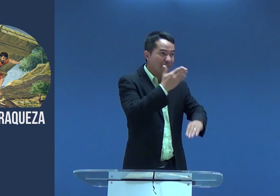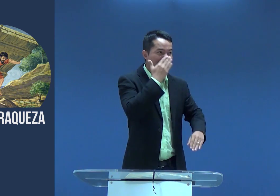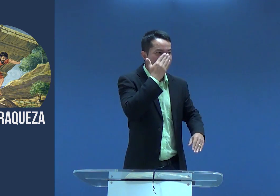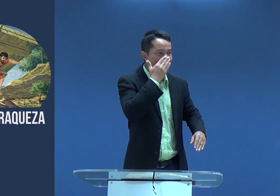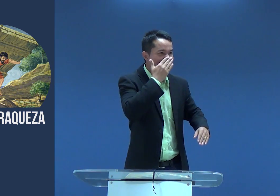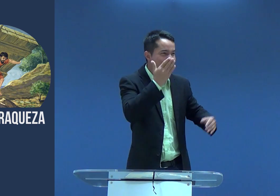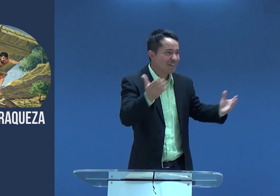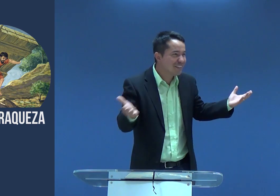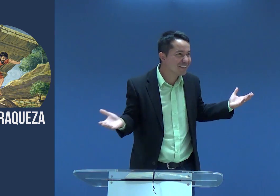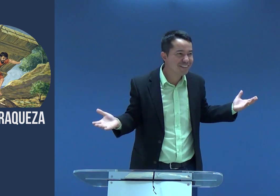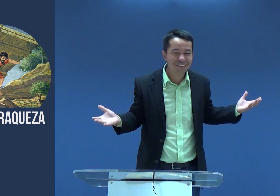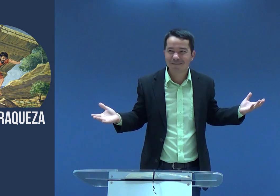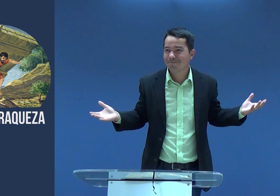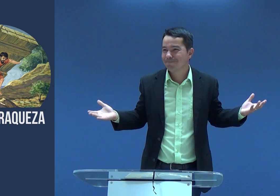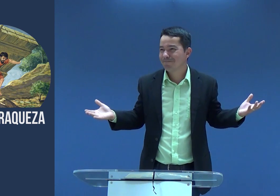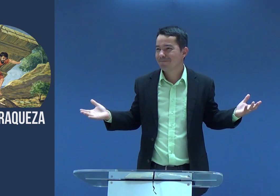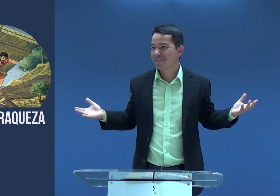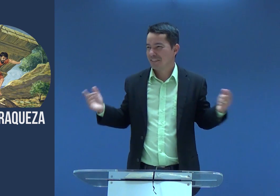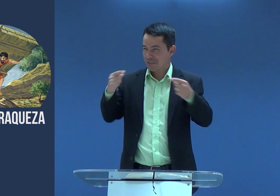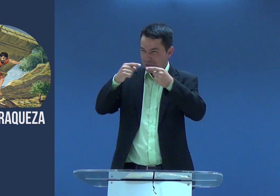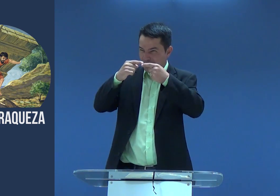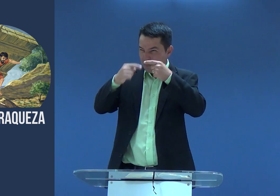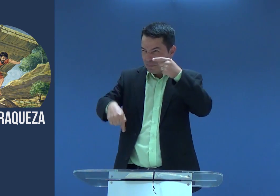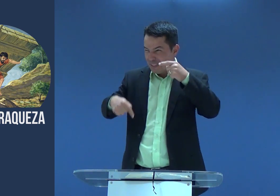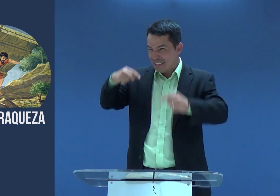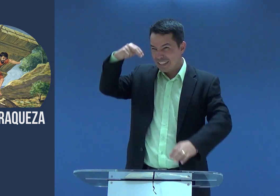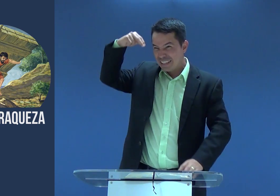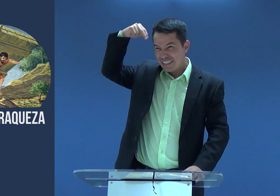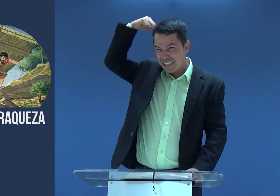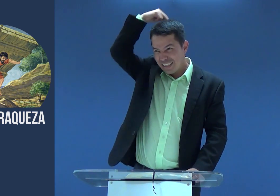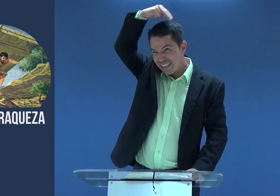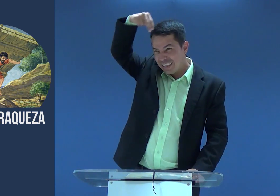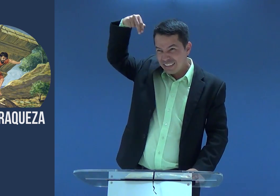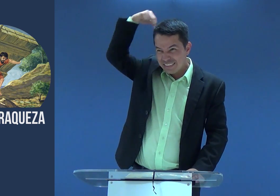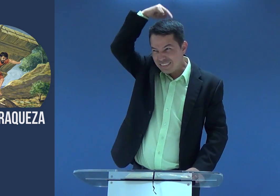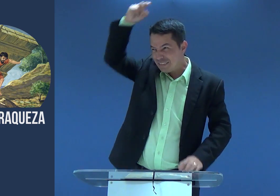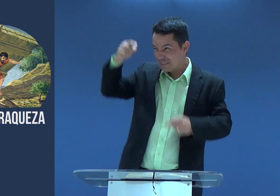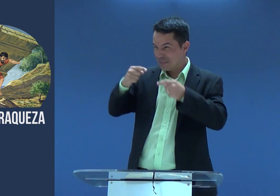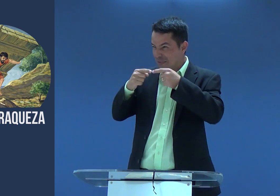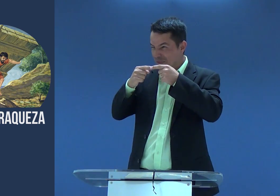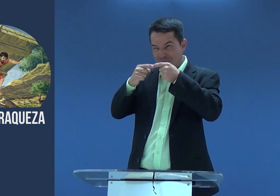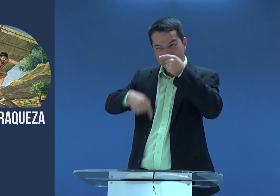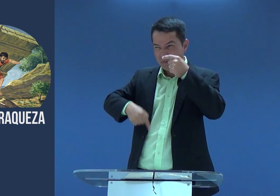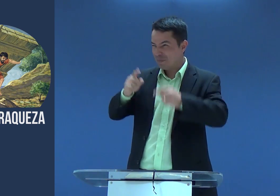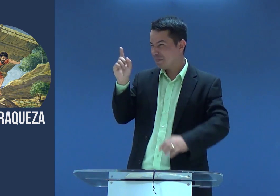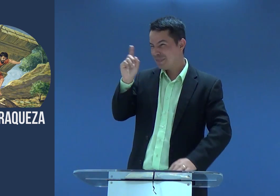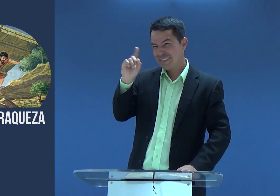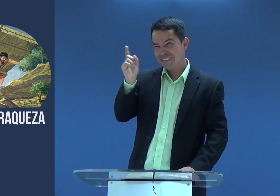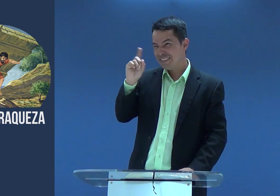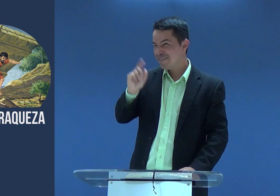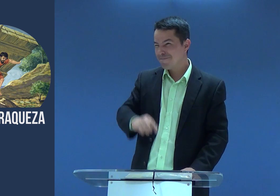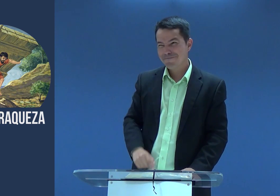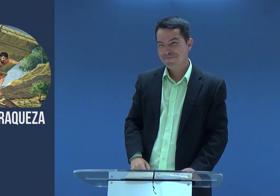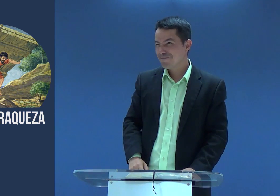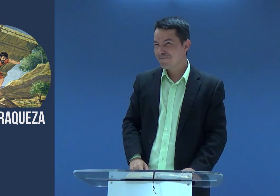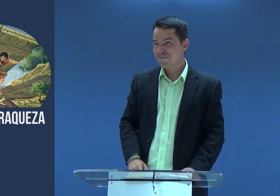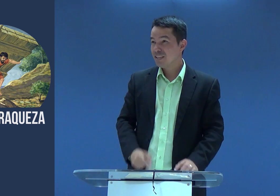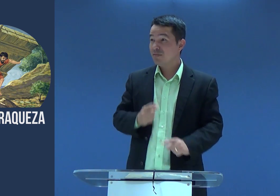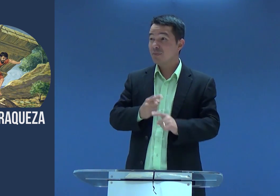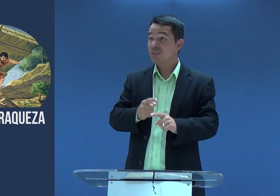porque, mesmo sendo forte no físico, ele era forte, ele era fraco no espírito. Isso não era ser nazireuco, não era.